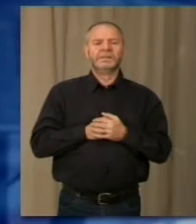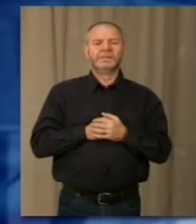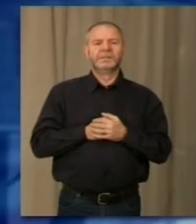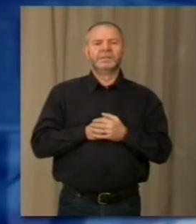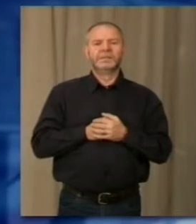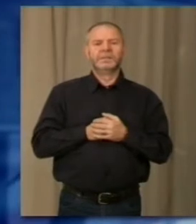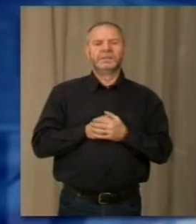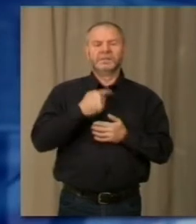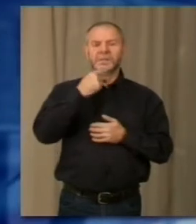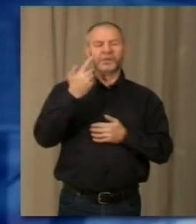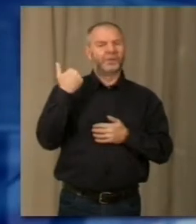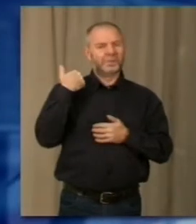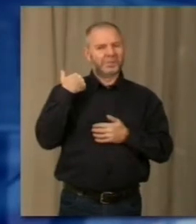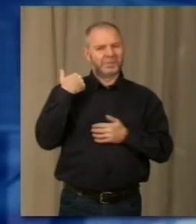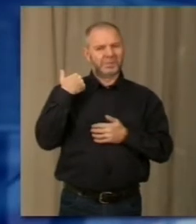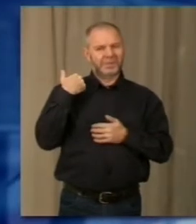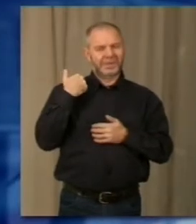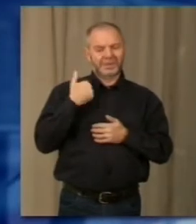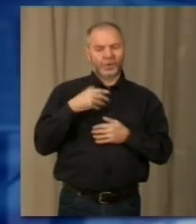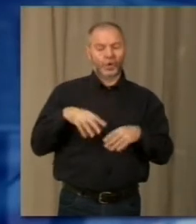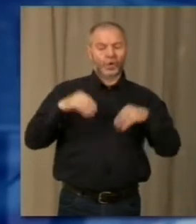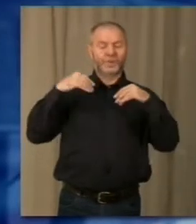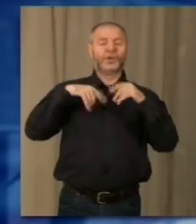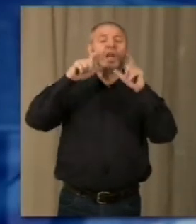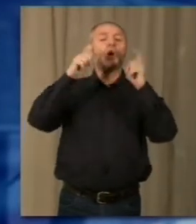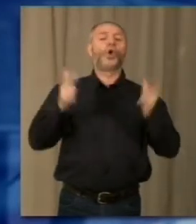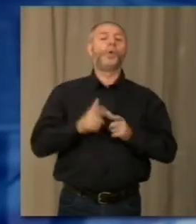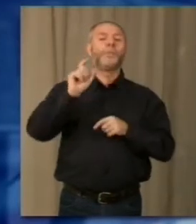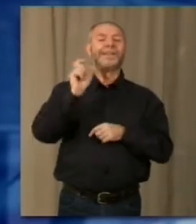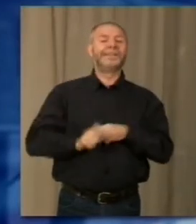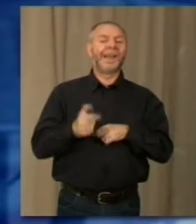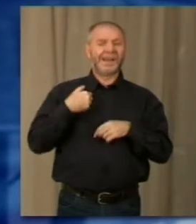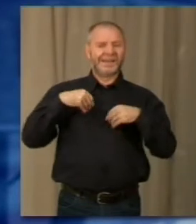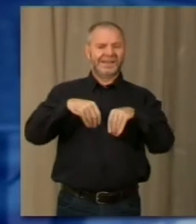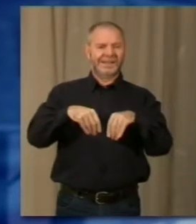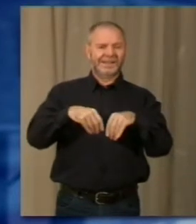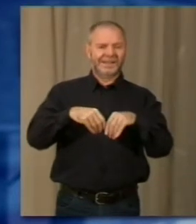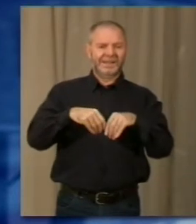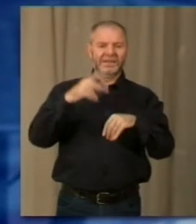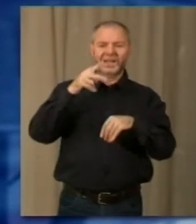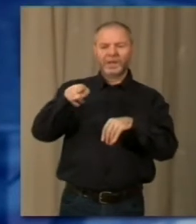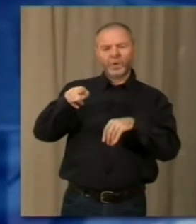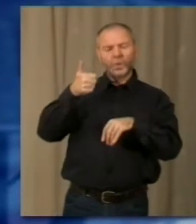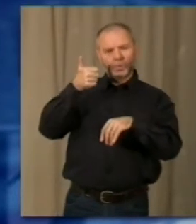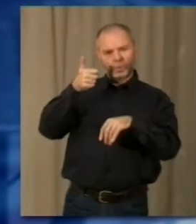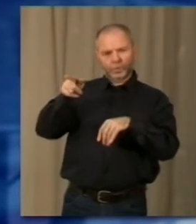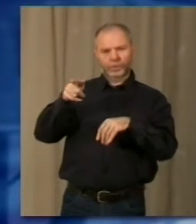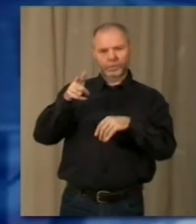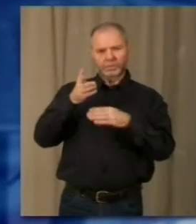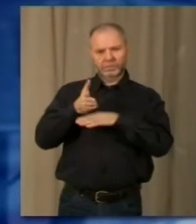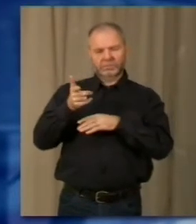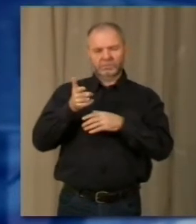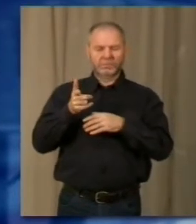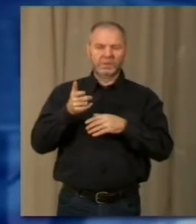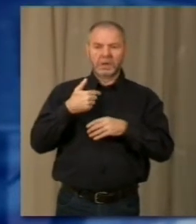Quello che raccontavo prima del mio esordio in Coppa Italia quando Rampulla si fece male, mi resi conto che